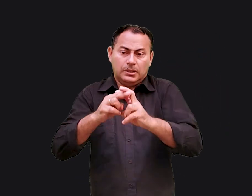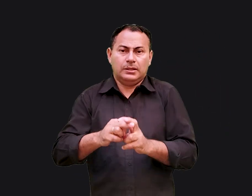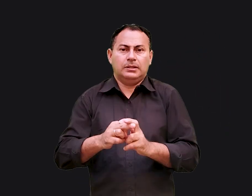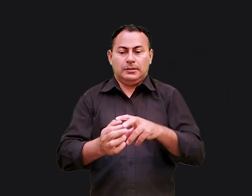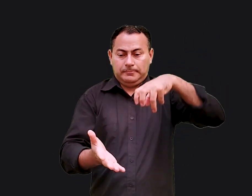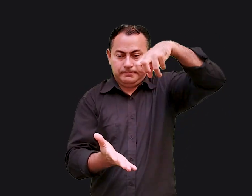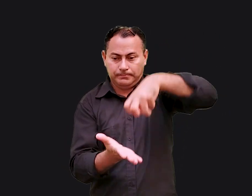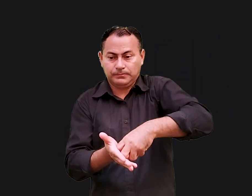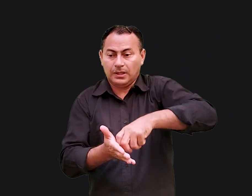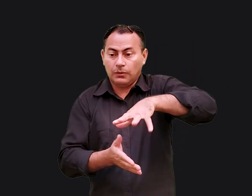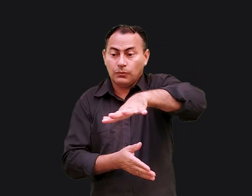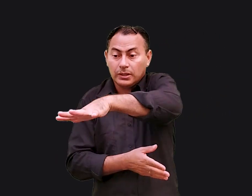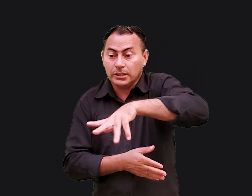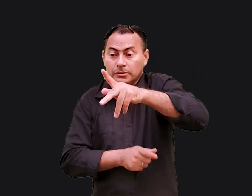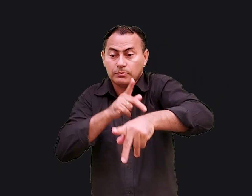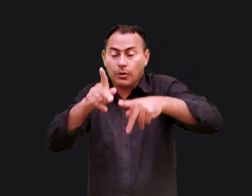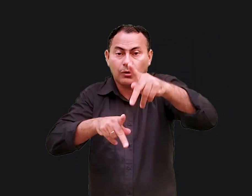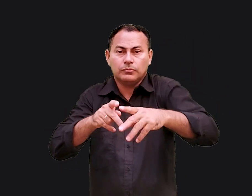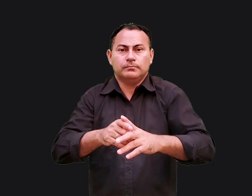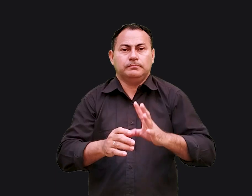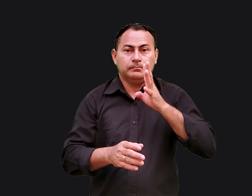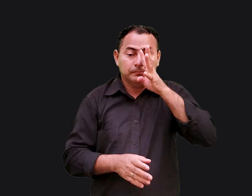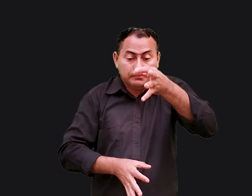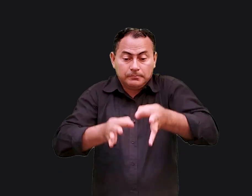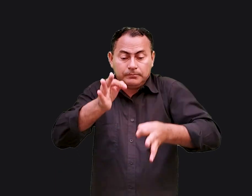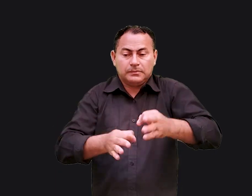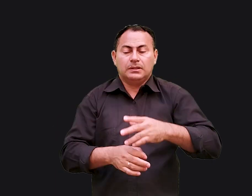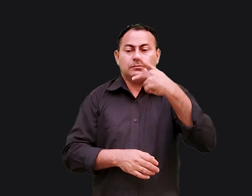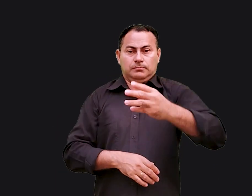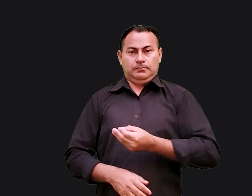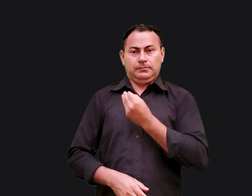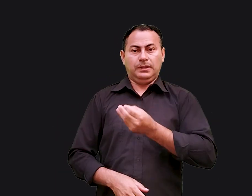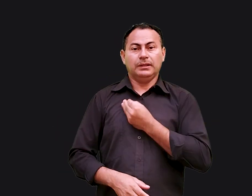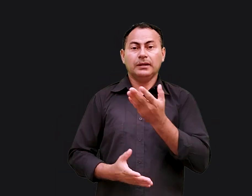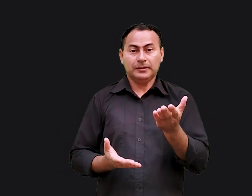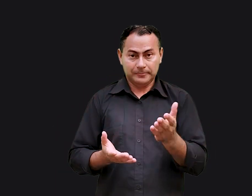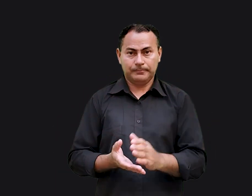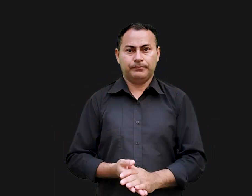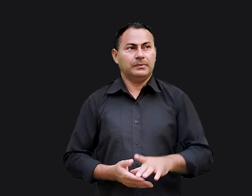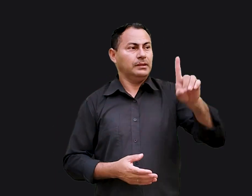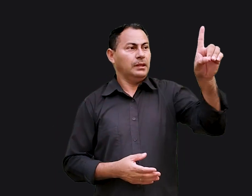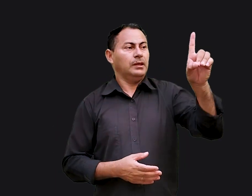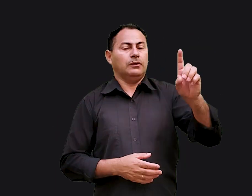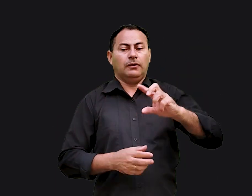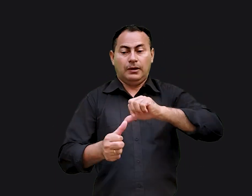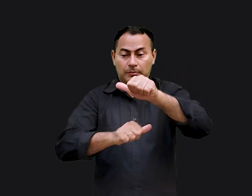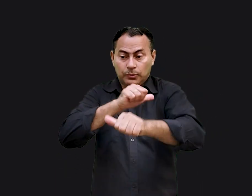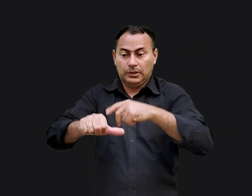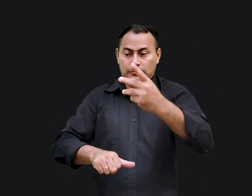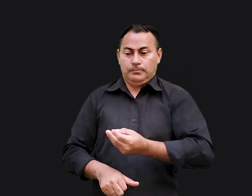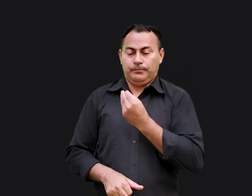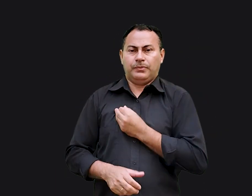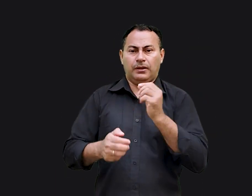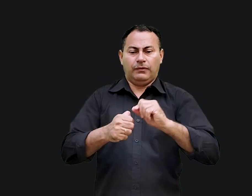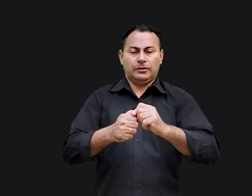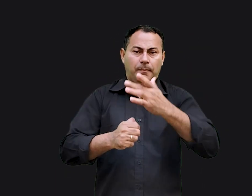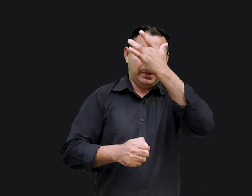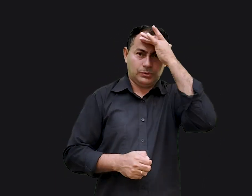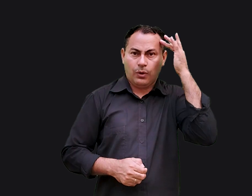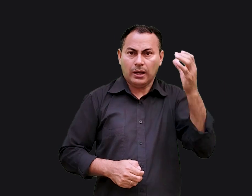queria. Por isso, Ele está castigando vocês. Esse é o julgamento de Deus sobre suas vidas. Deus vai reciclar vocês e fazer um